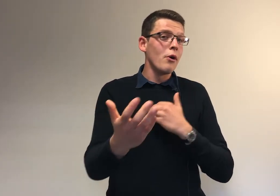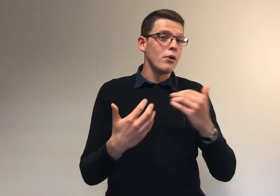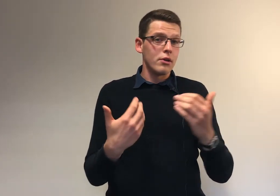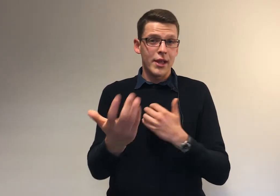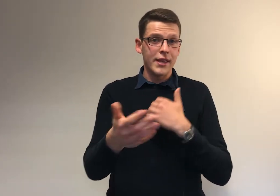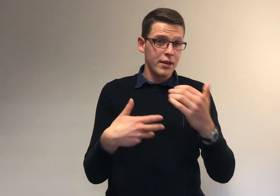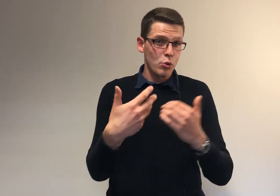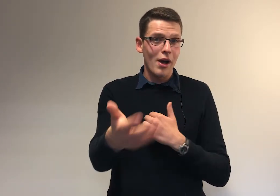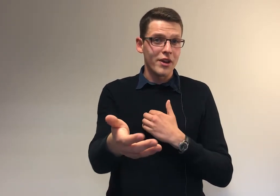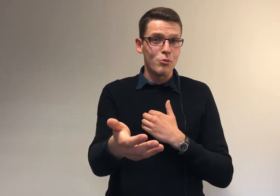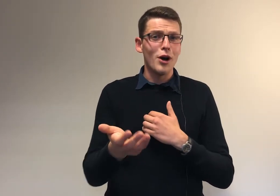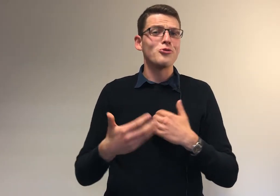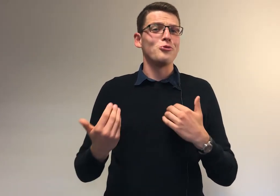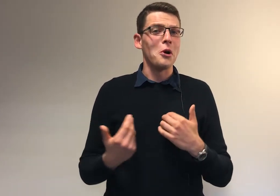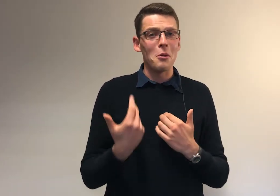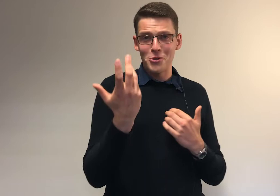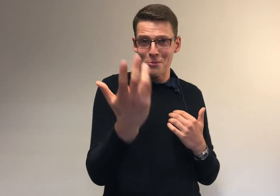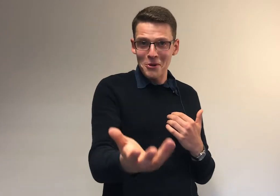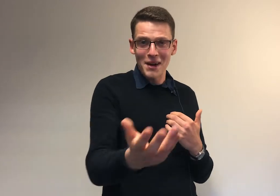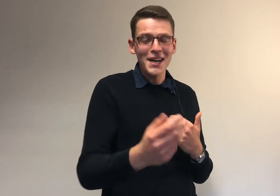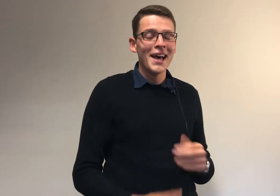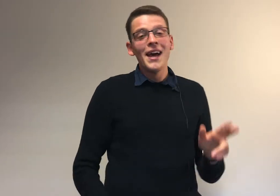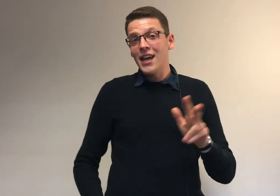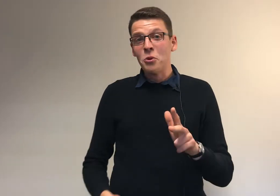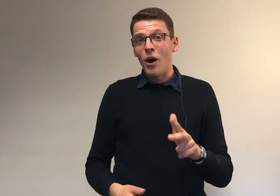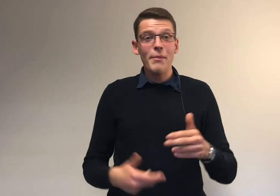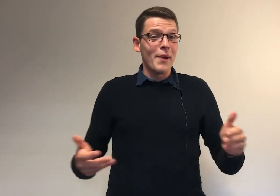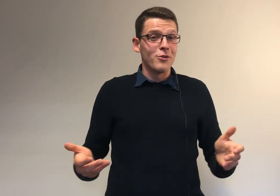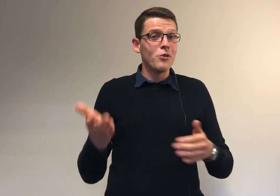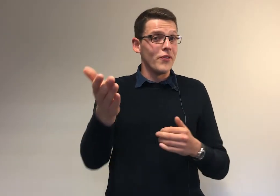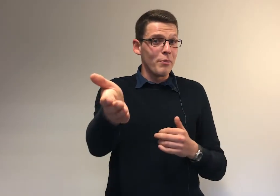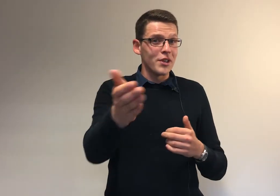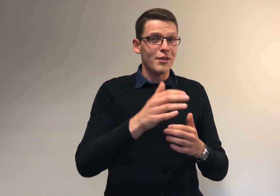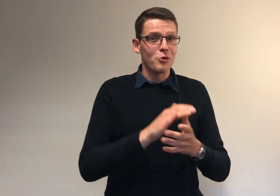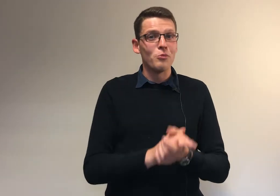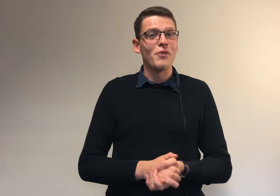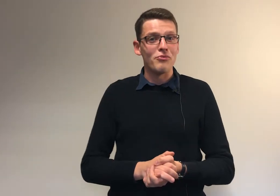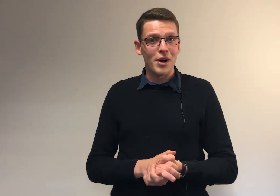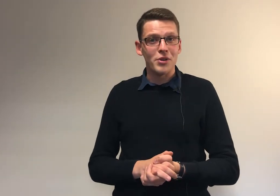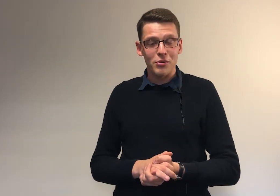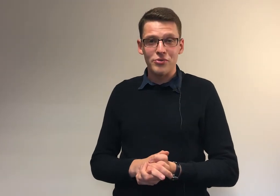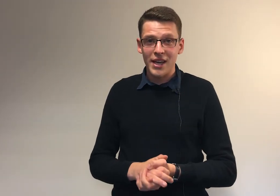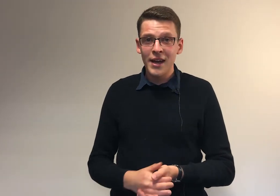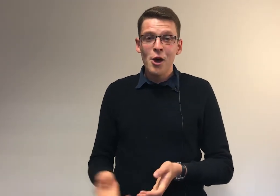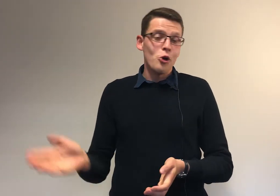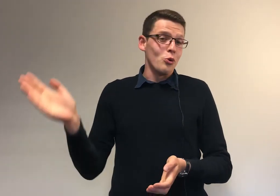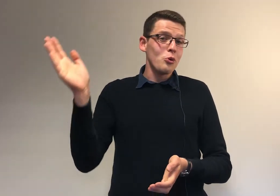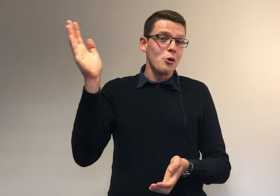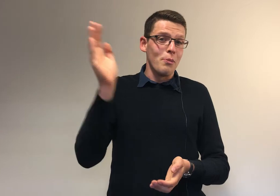d'interaction avec moi, je suis grand mais je ne mange pas. Et trois, maintenant des podcasts comme tu vas pouvoir le découvrir, donc bon